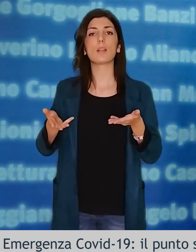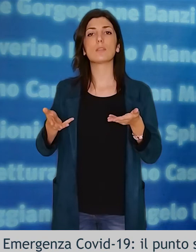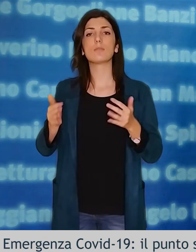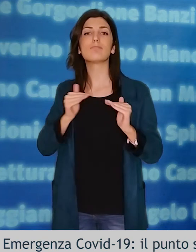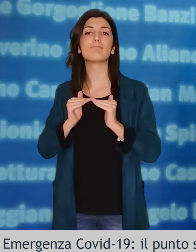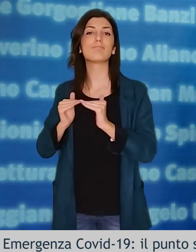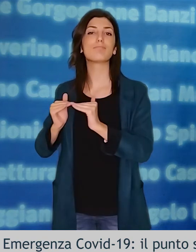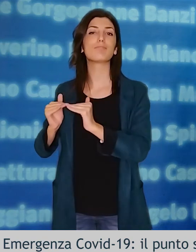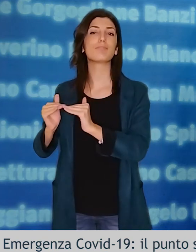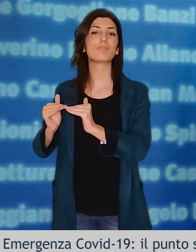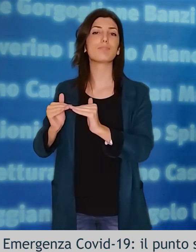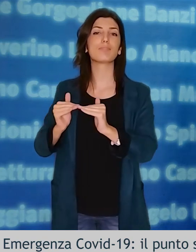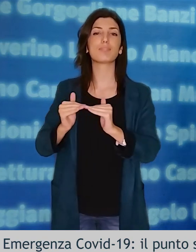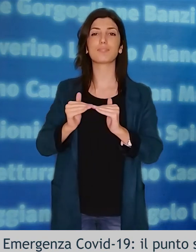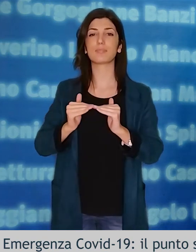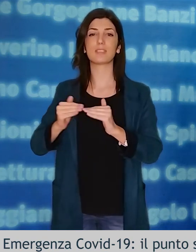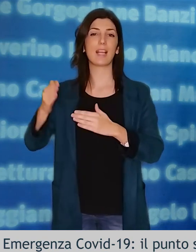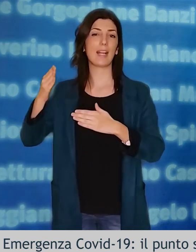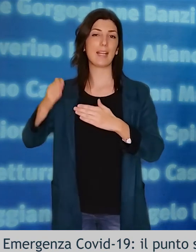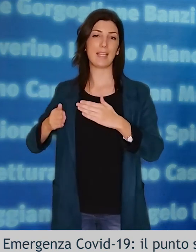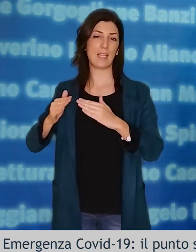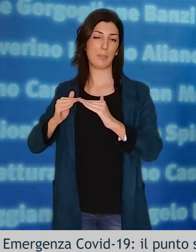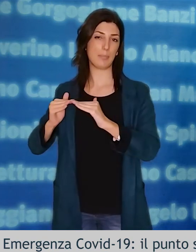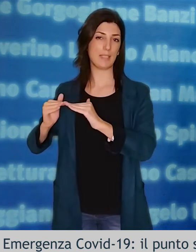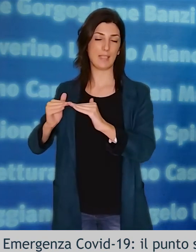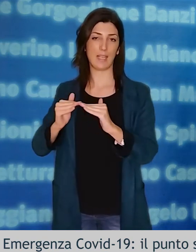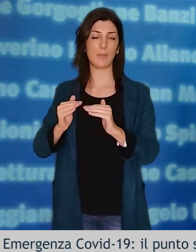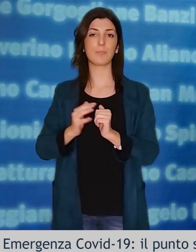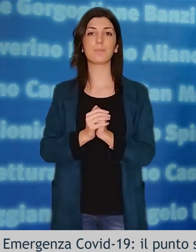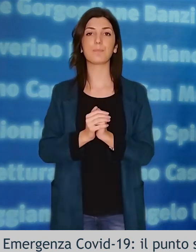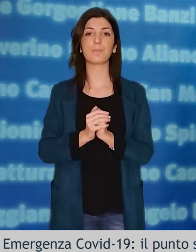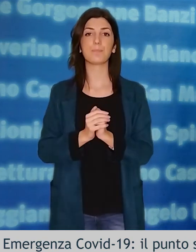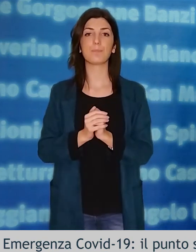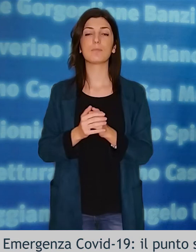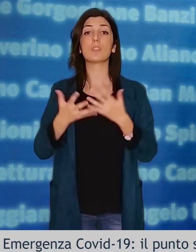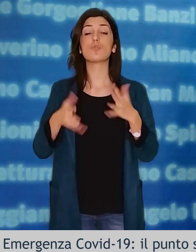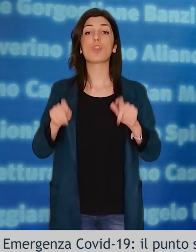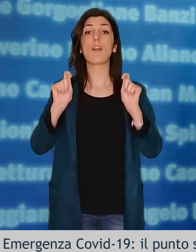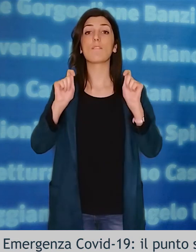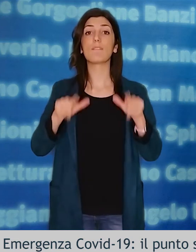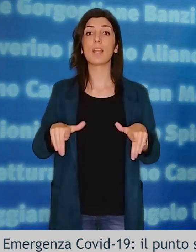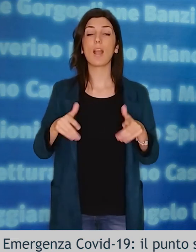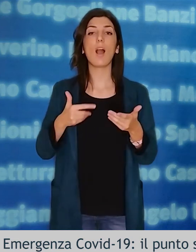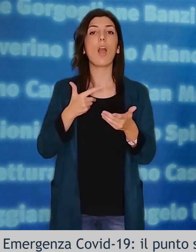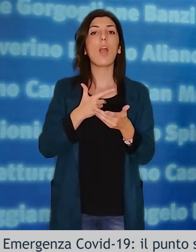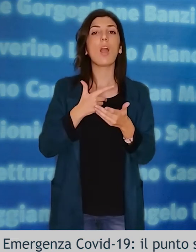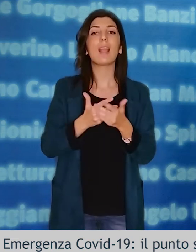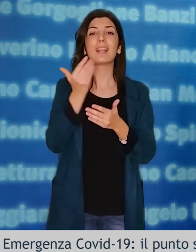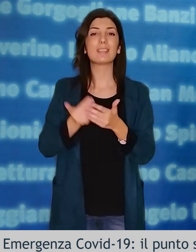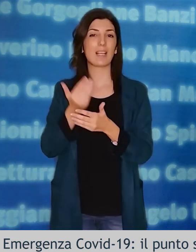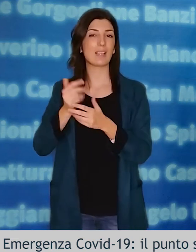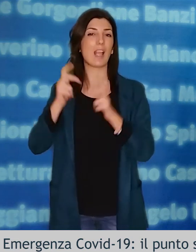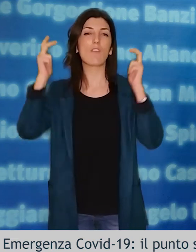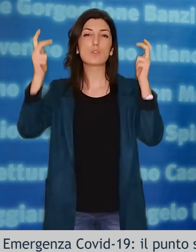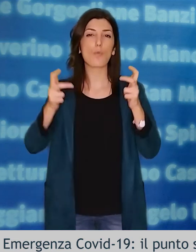al limite della soglia critica. Si stanno mettendo in atto tutte le iniziative e compiendo tutti gli sforzi